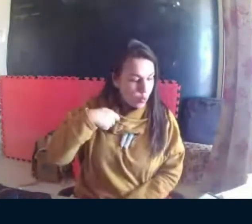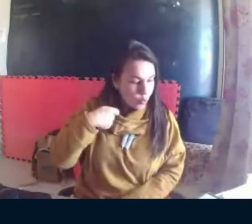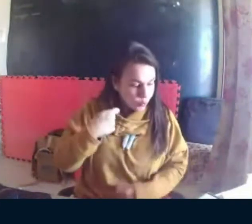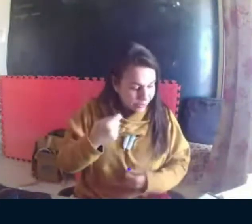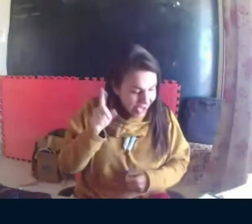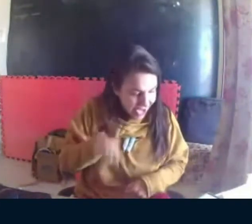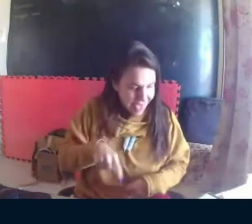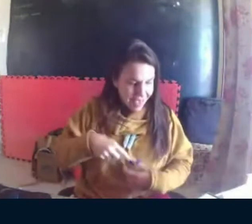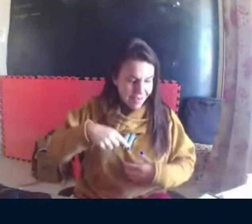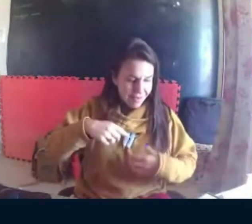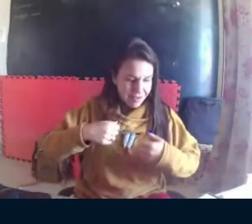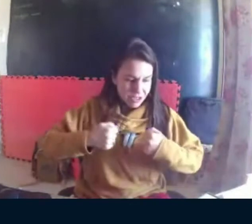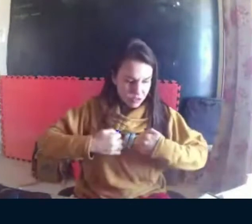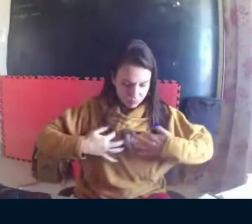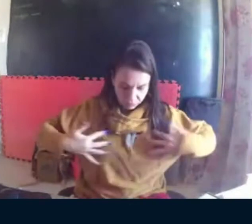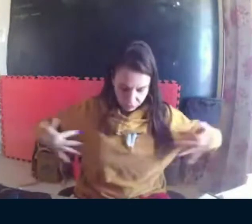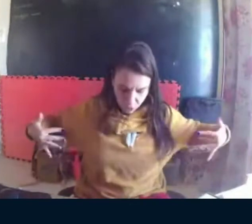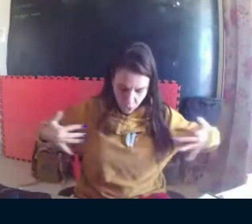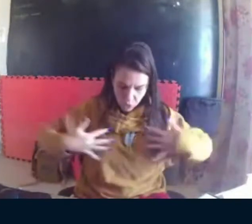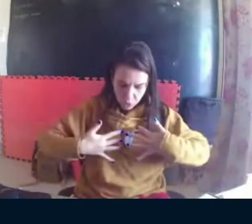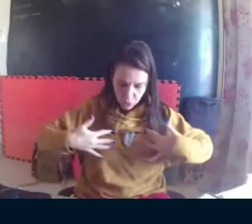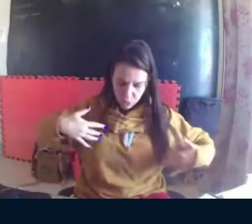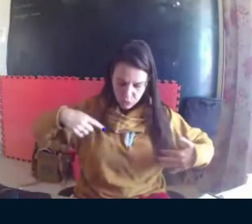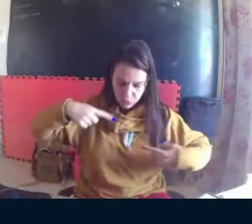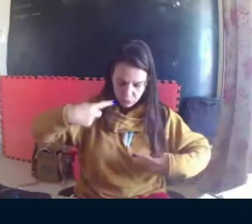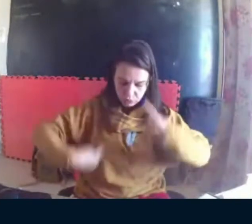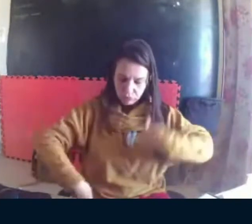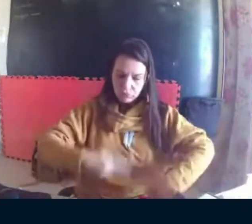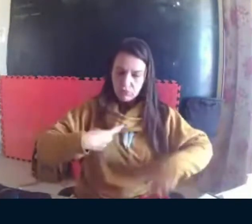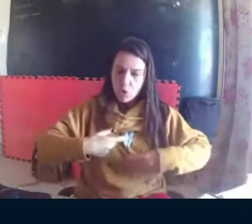a frase vigotskiana que uma palavra